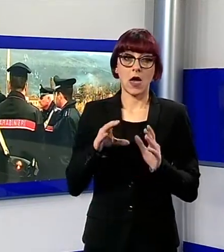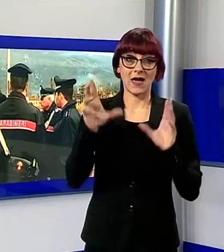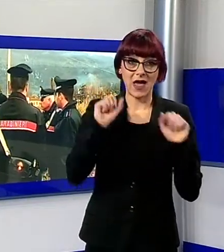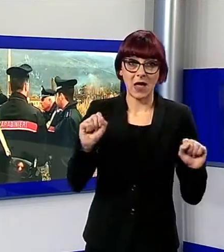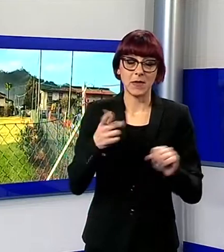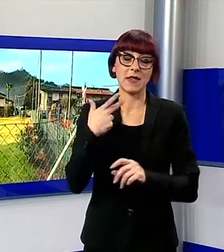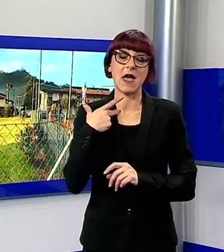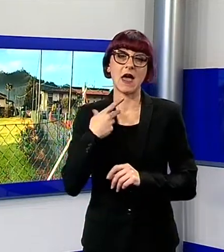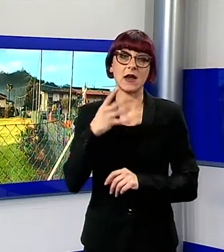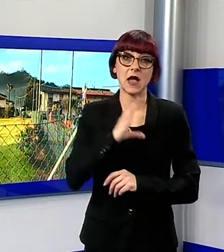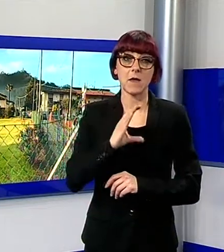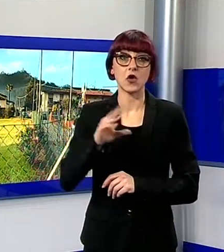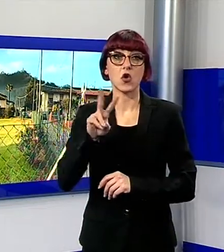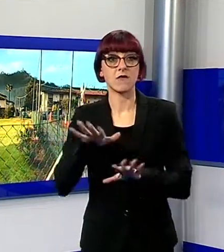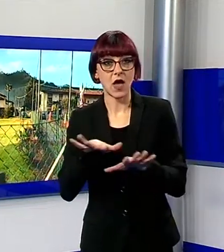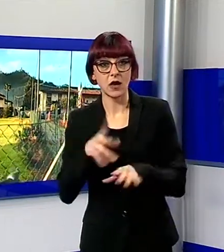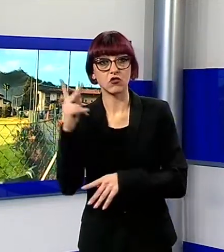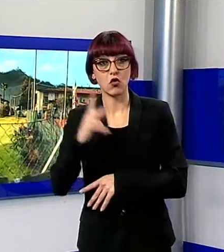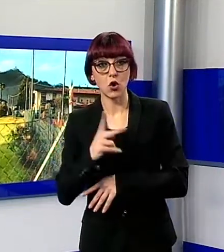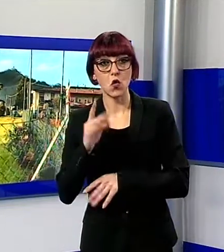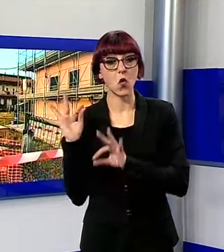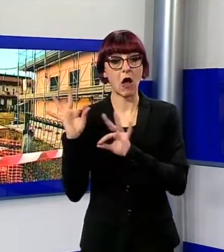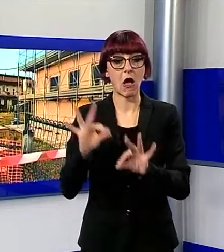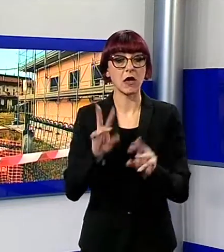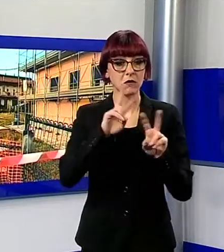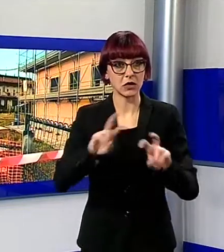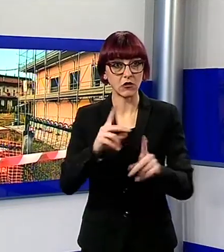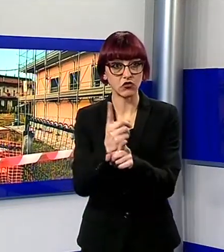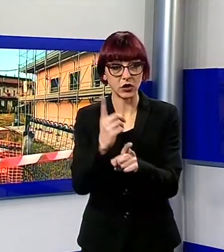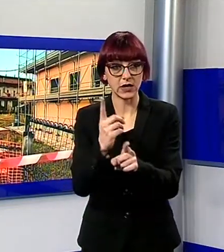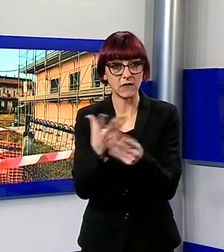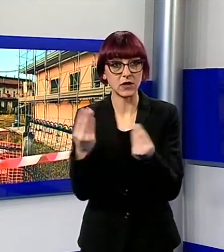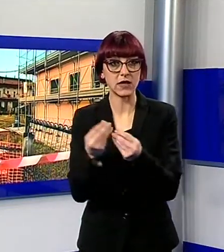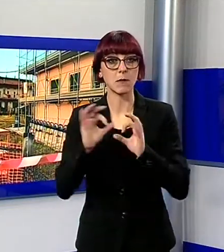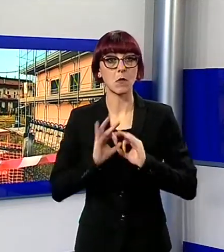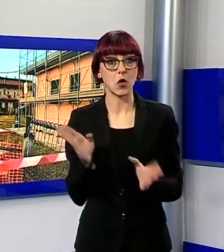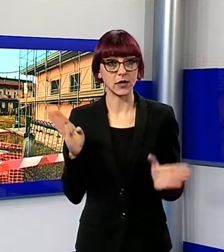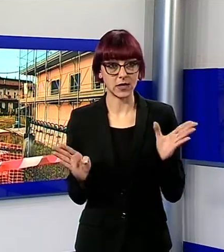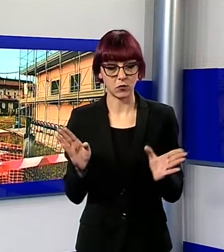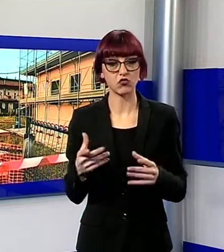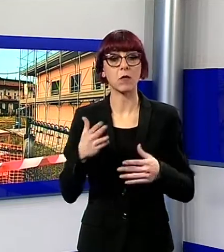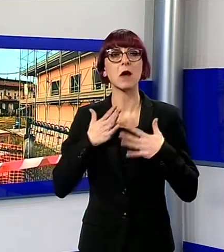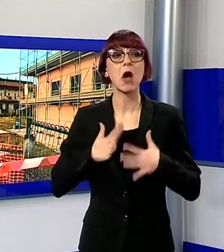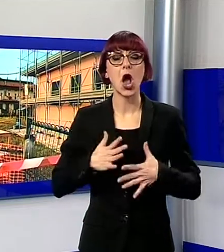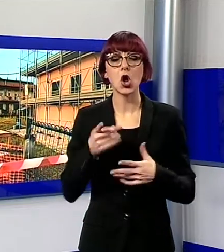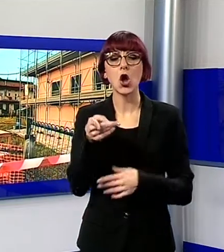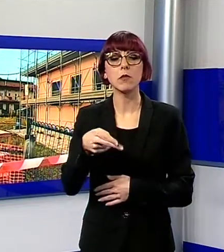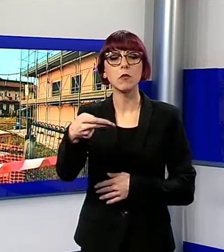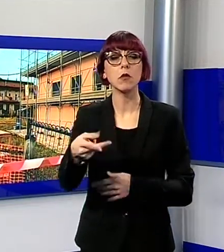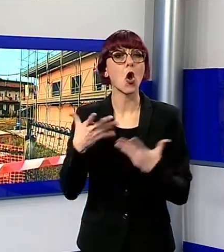la polizia municipale. Il corpo senza vita era completamente nudo. Gli abiti del tunisino sono stati ritrovati di fronte alla sua abitazione. Il